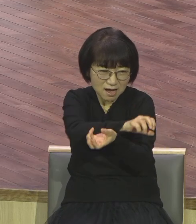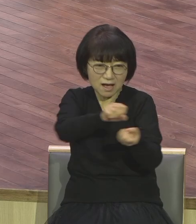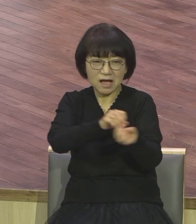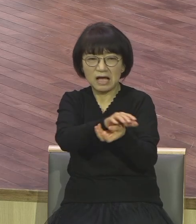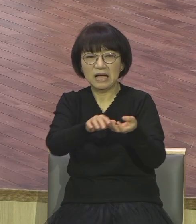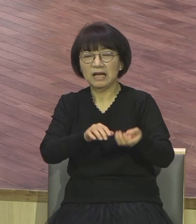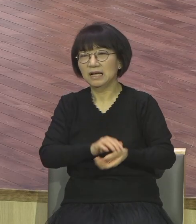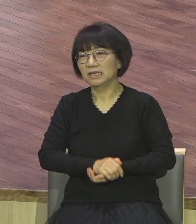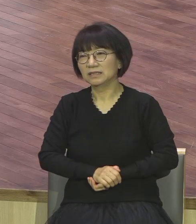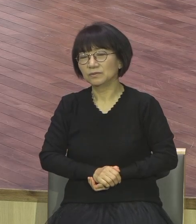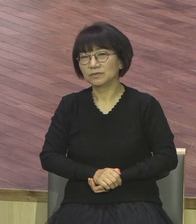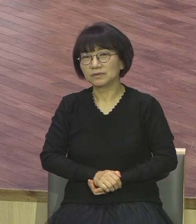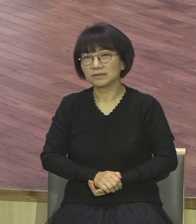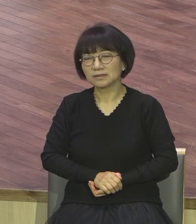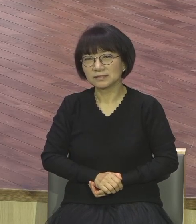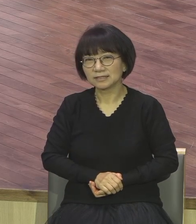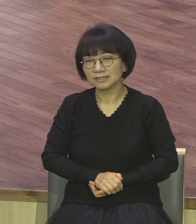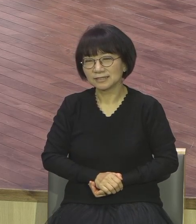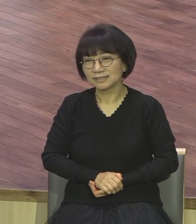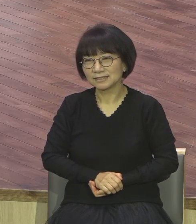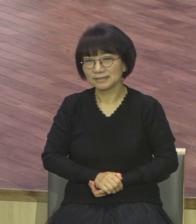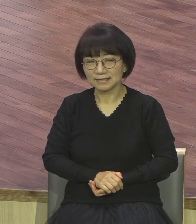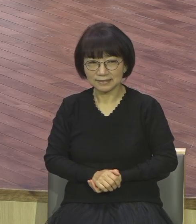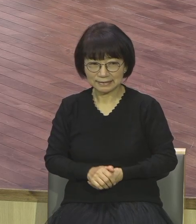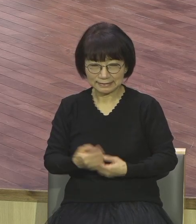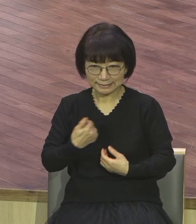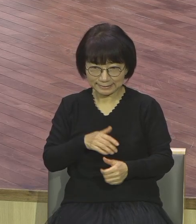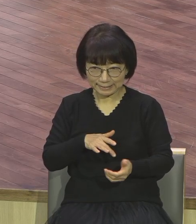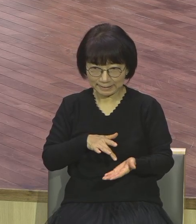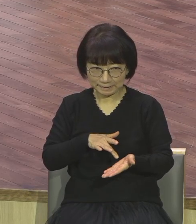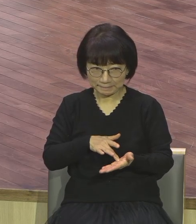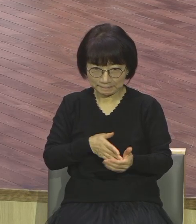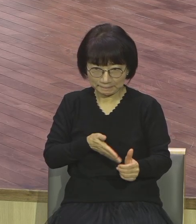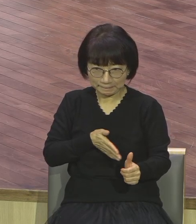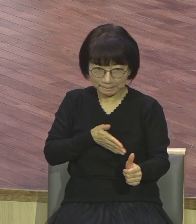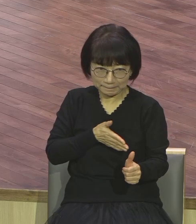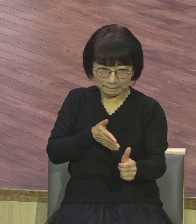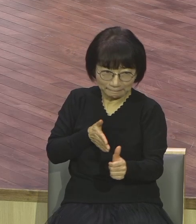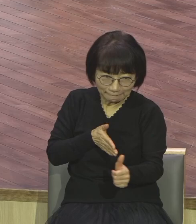맨날 싸우고 맨날 이감 붙이고 맨날 그렇게 하고 그것밖에 배운 게 없는데